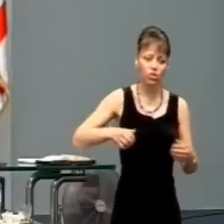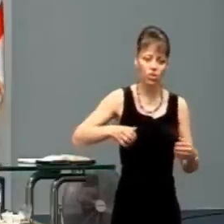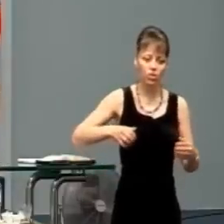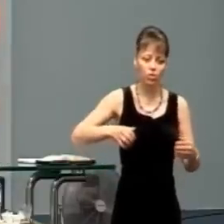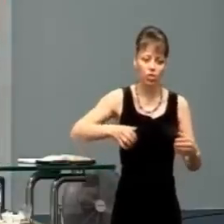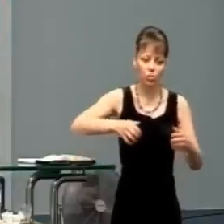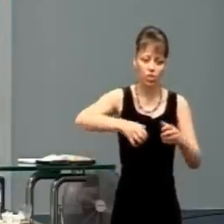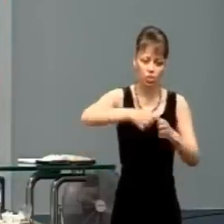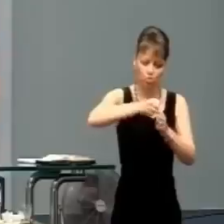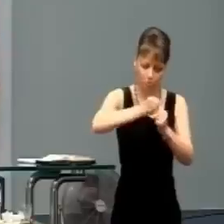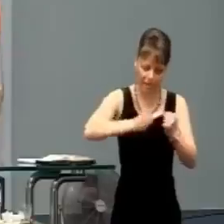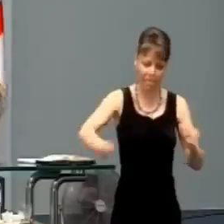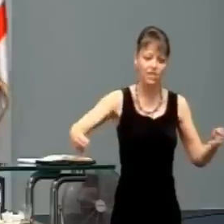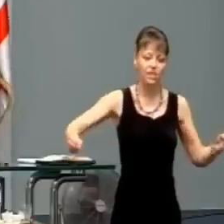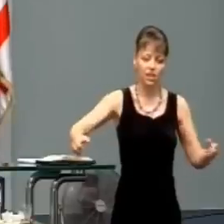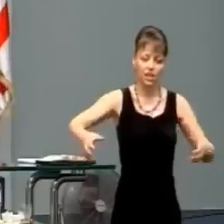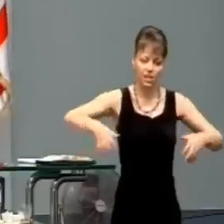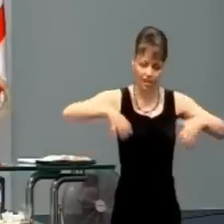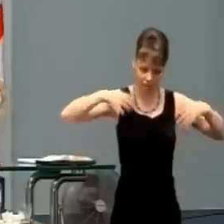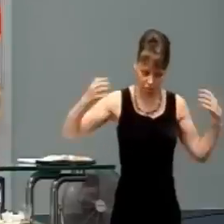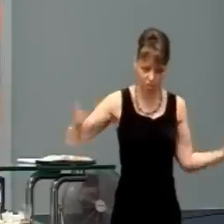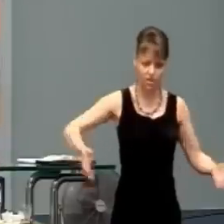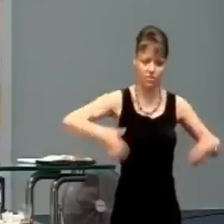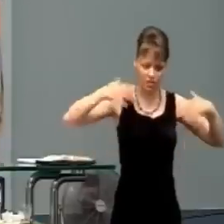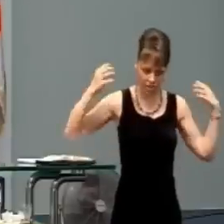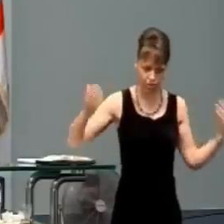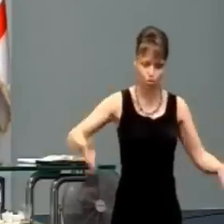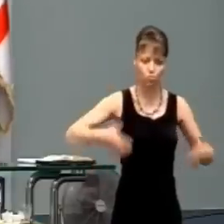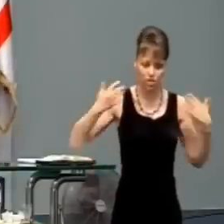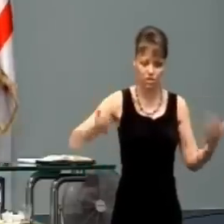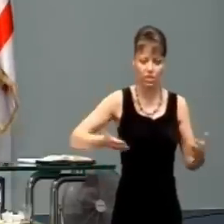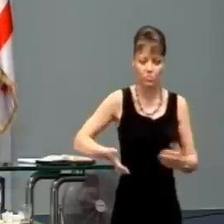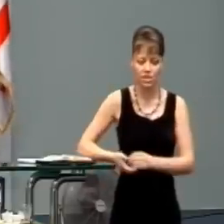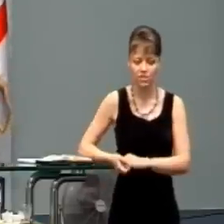Museli ich rozrezať, aby ich moje cére vyzliekli.